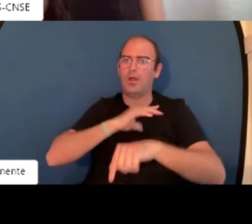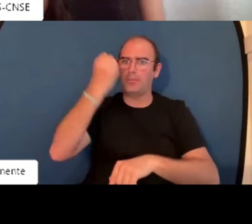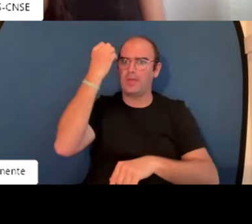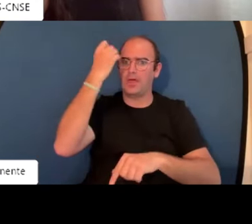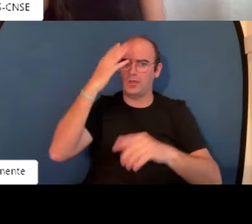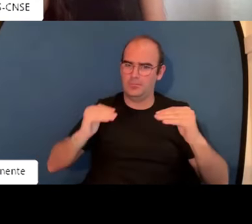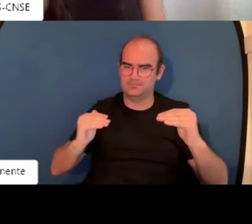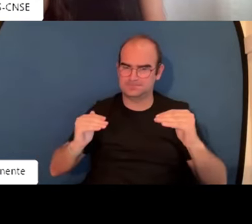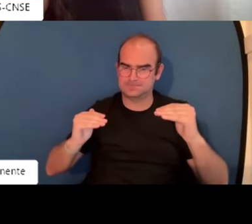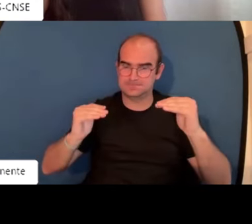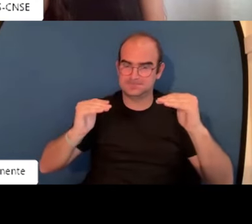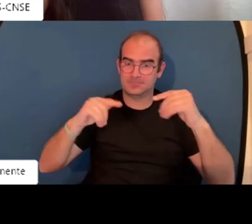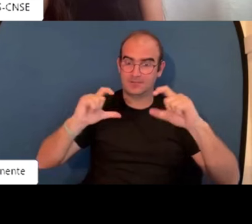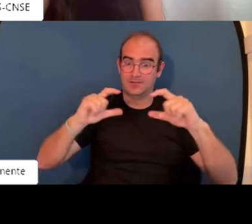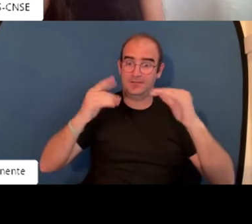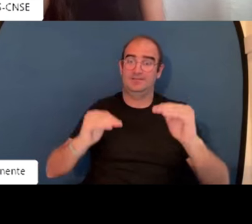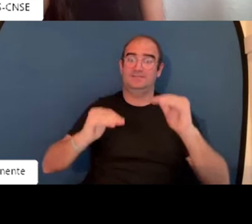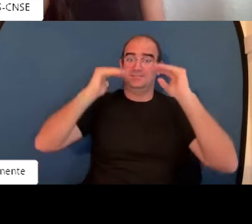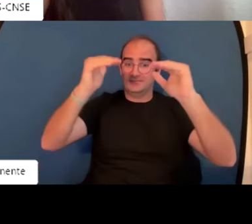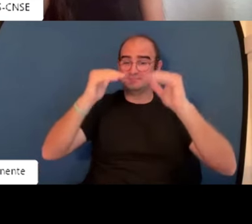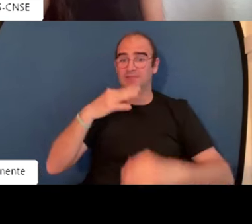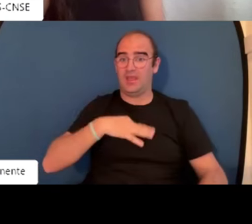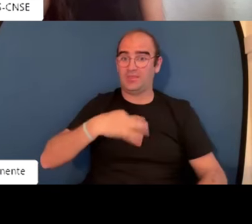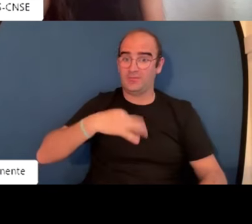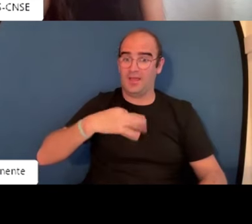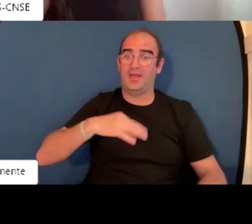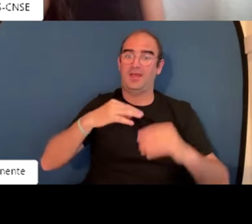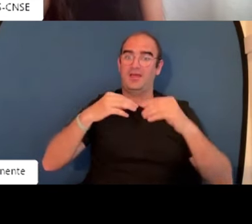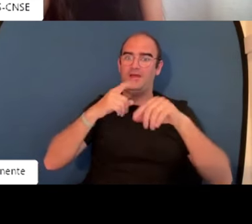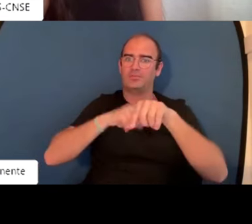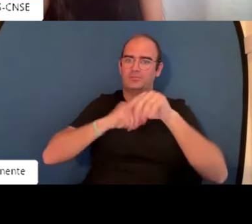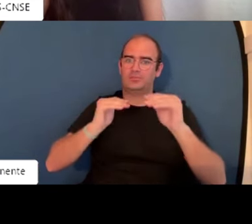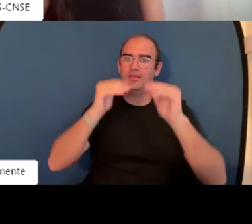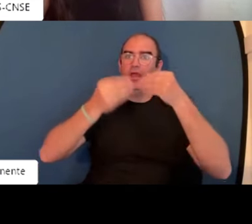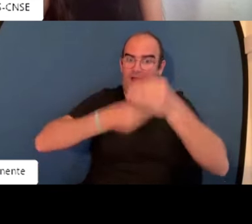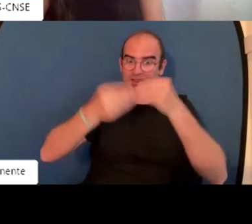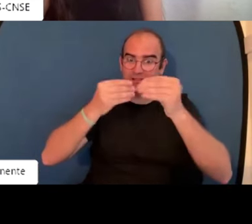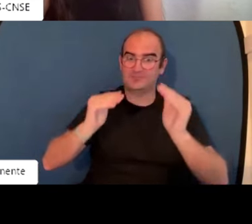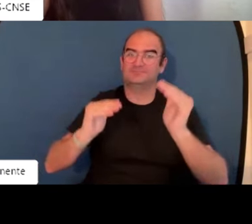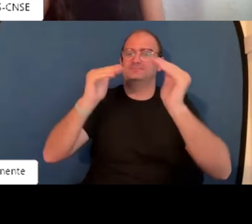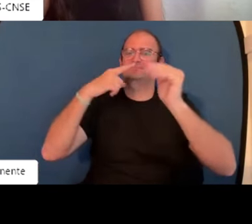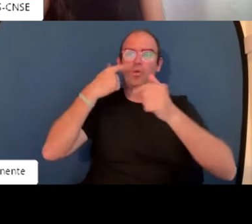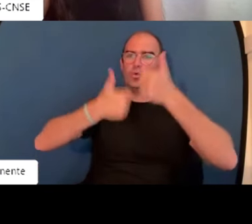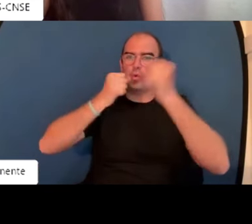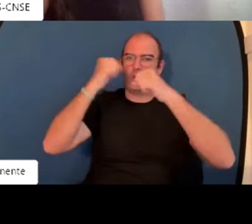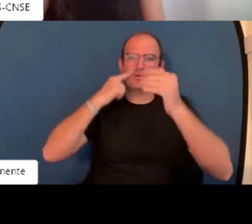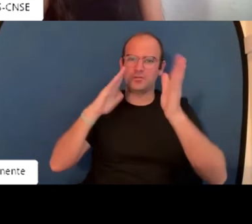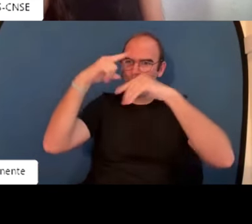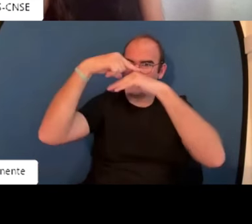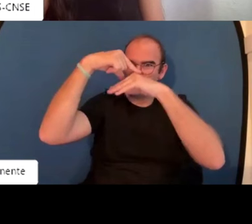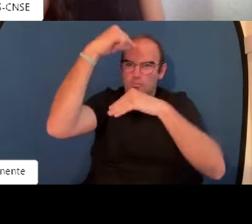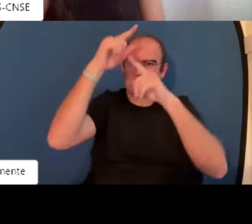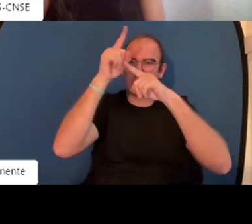veis, aquí la capacidad empieza de una manera, luego están las habilidades que vienen de otra y luego la